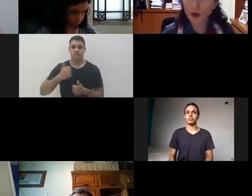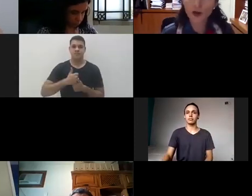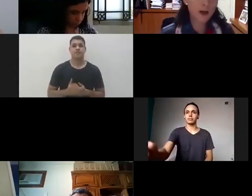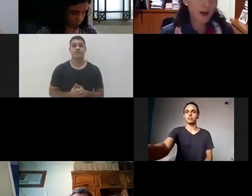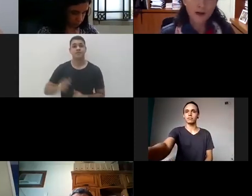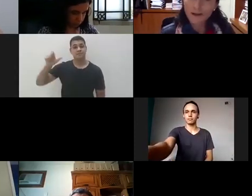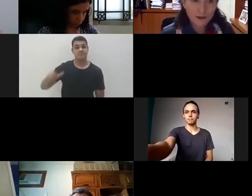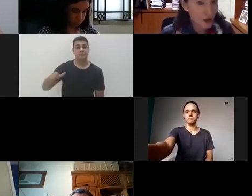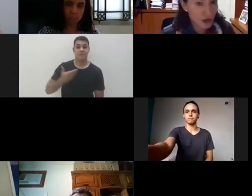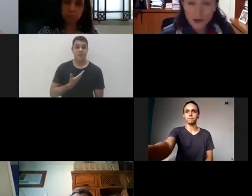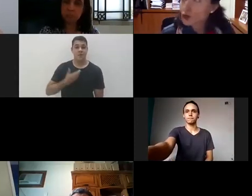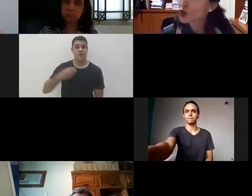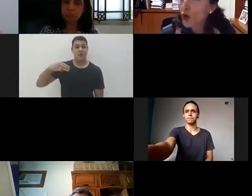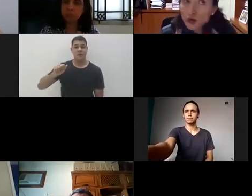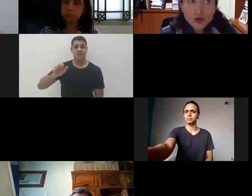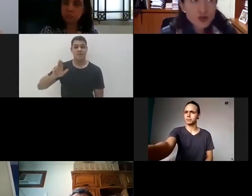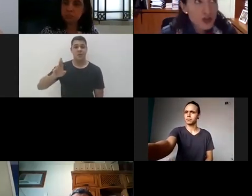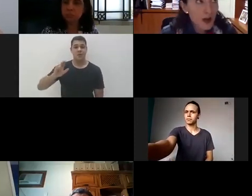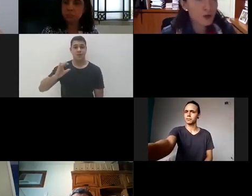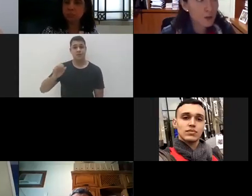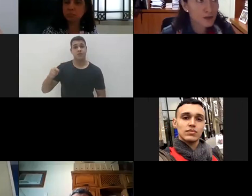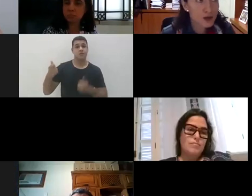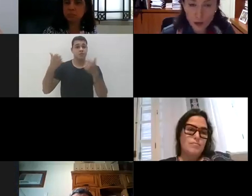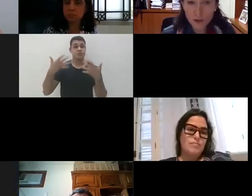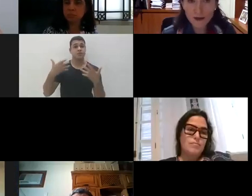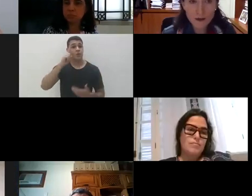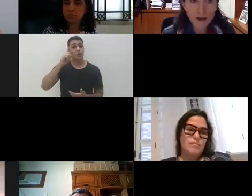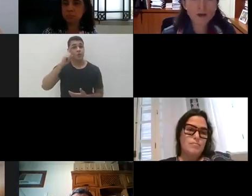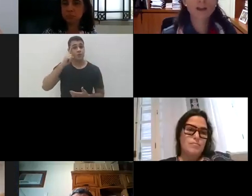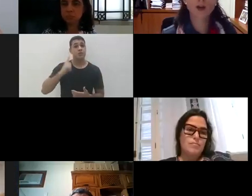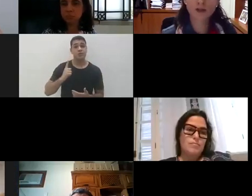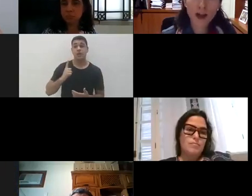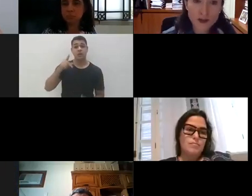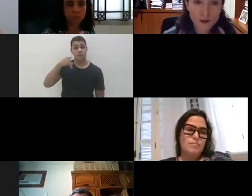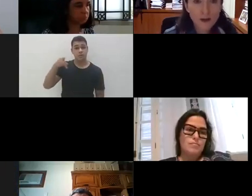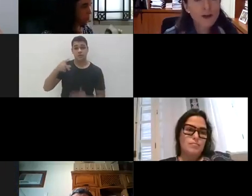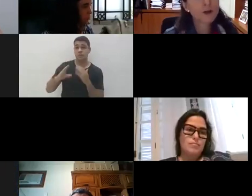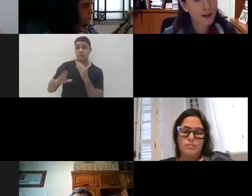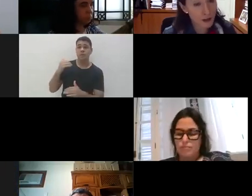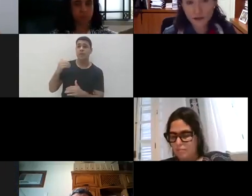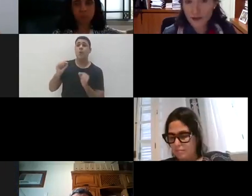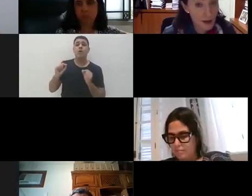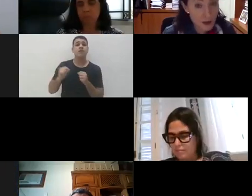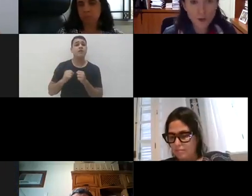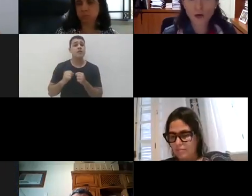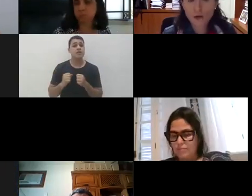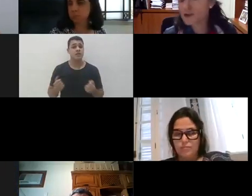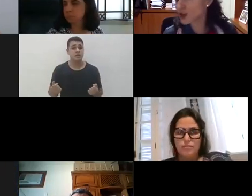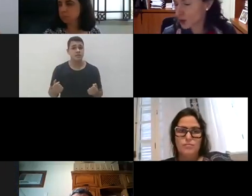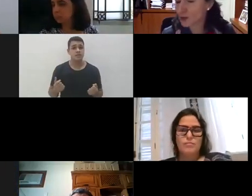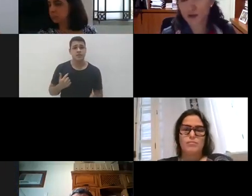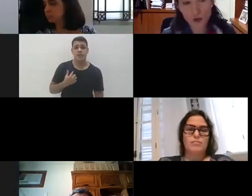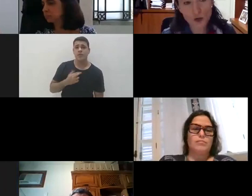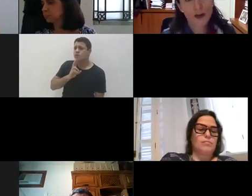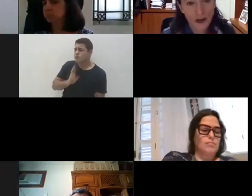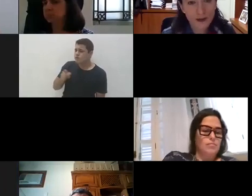levantou, gente, todo dia algum professor me manda e-mail, o que que eu faço? Eu sempre respondo, você